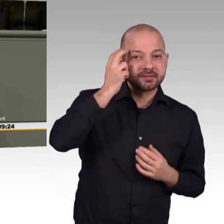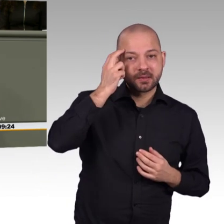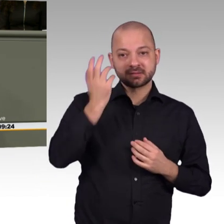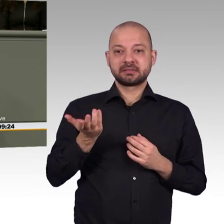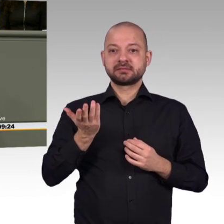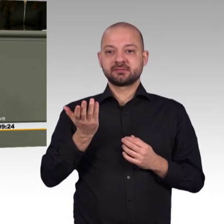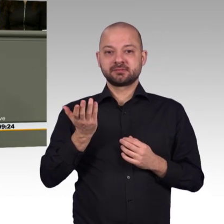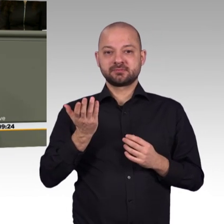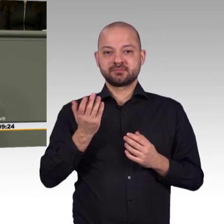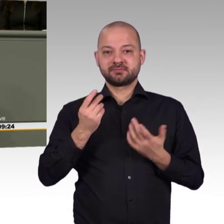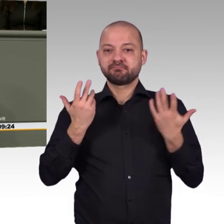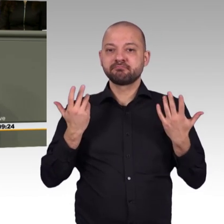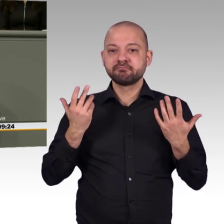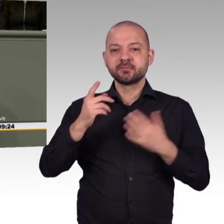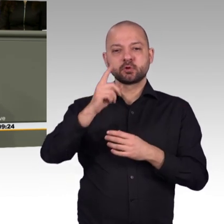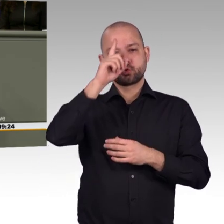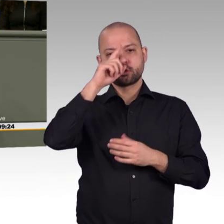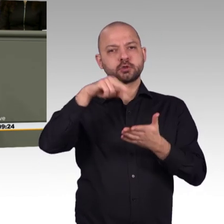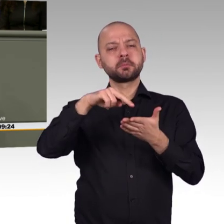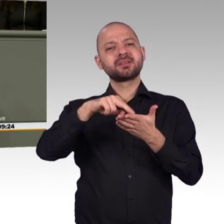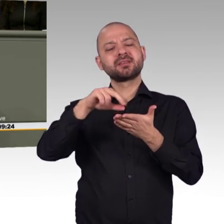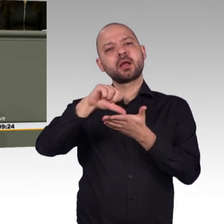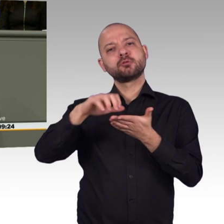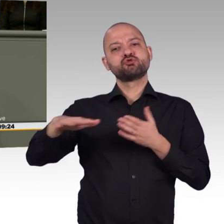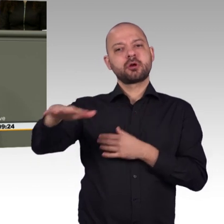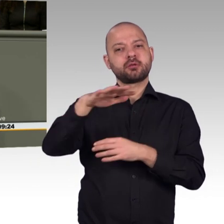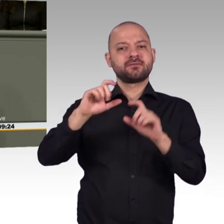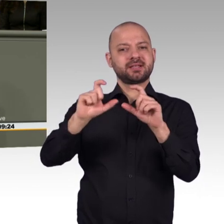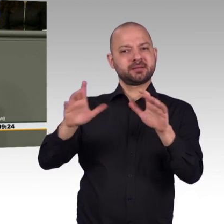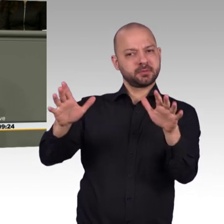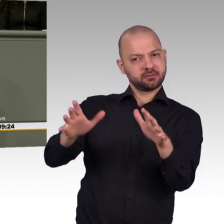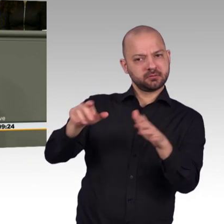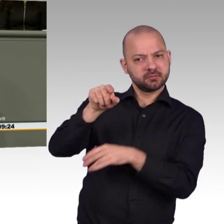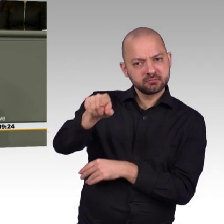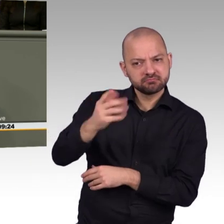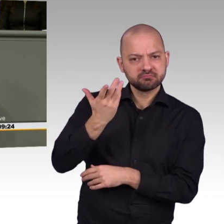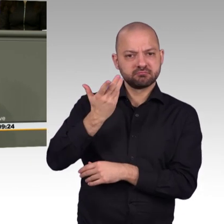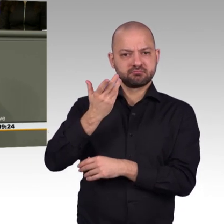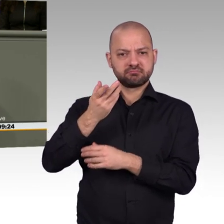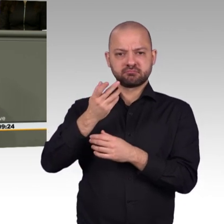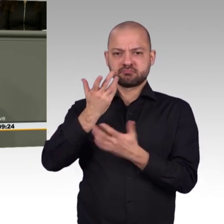das auf der Zunge zergehen lassen, nach Schlagworten des Koalitionsvertrags. Und Sie schauen mit diesem Papier ja noch nicht mal über die Referatsgrenzen